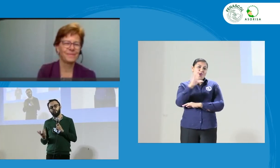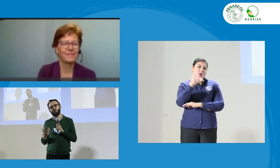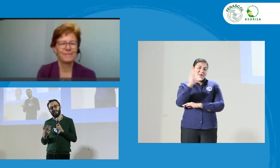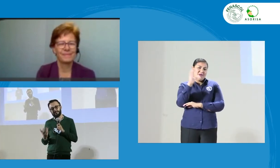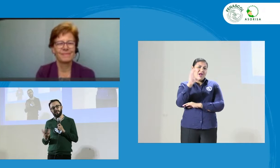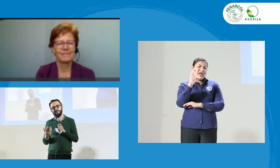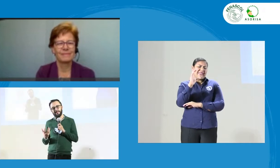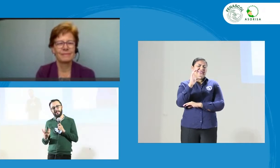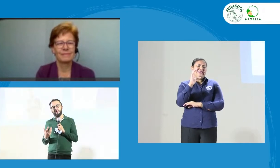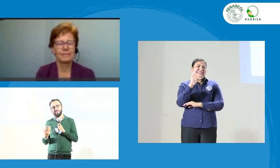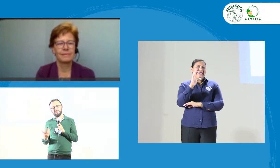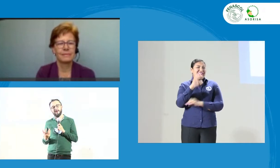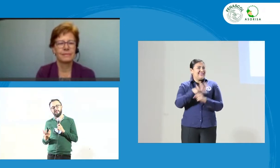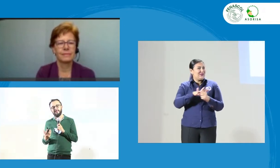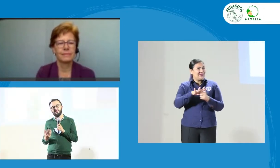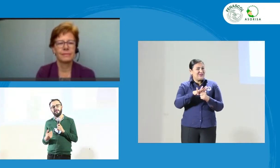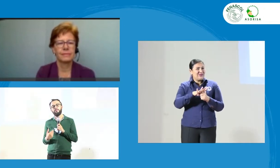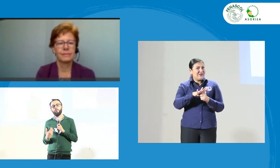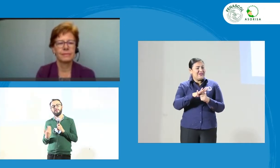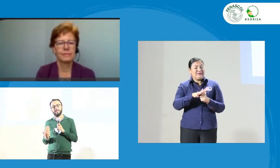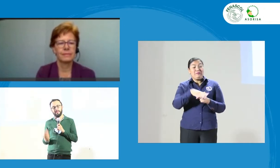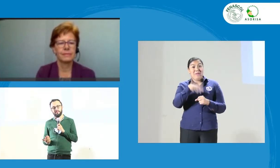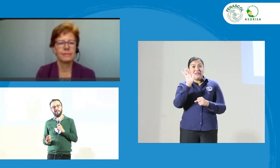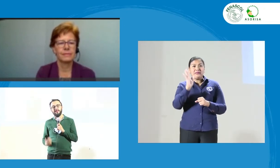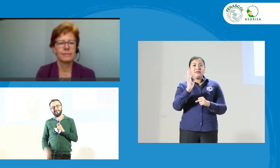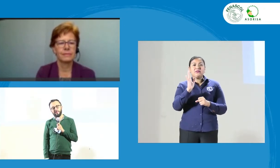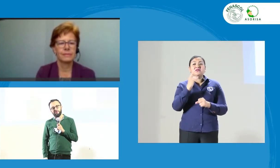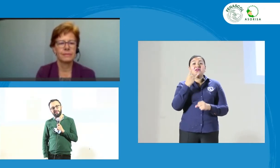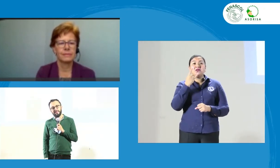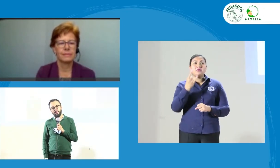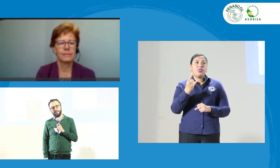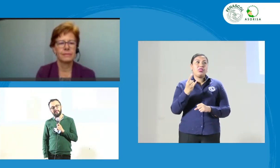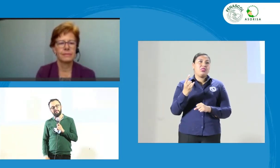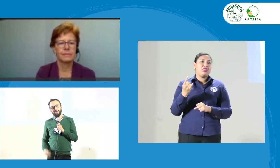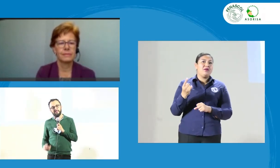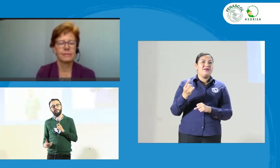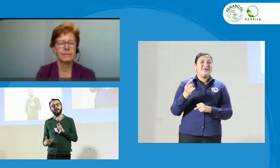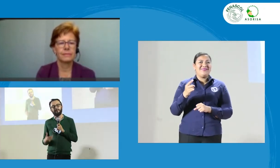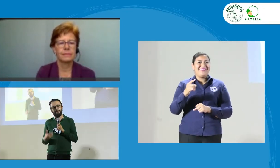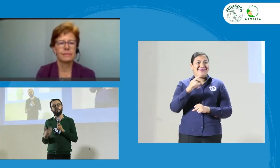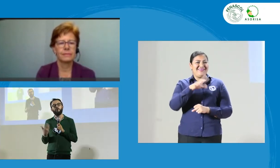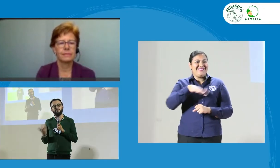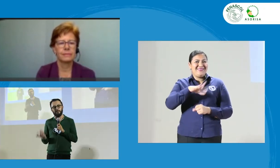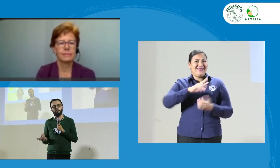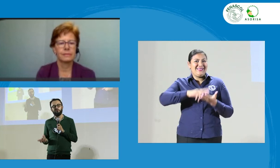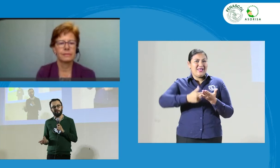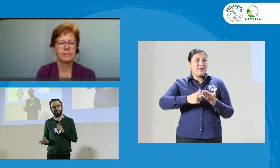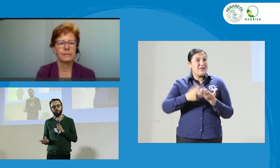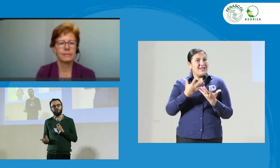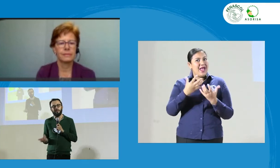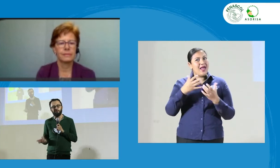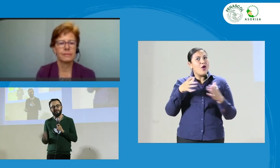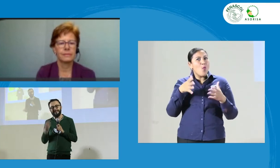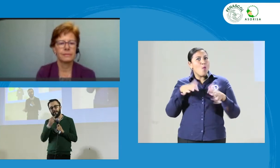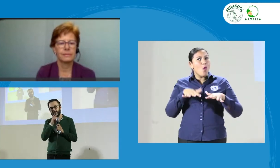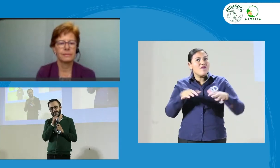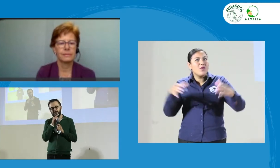dificultad que se puede cada vez más con el poco interés de los intérpretes para ser parte del dispositivo de los intérpretes.